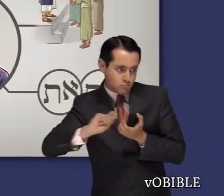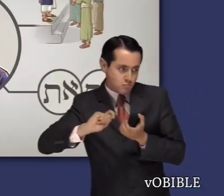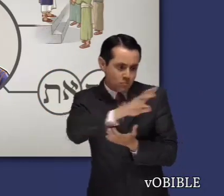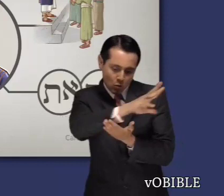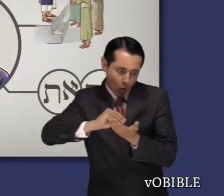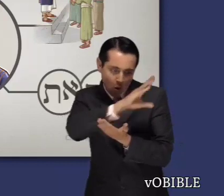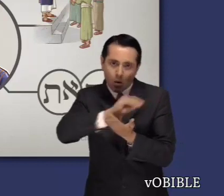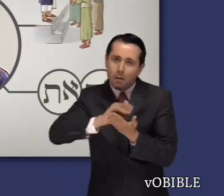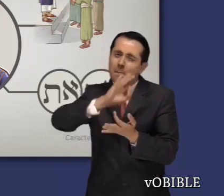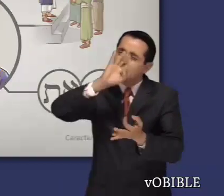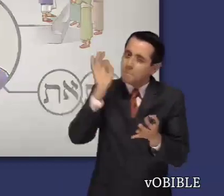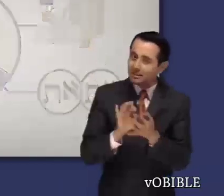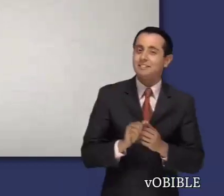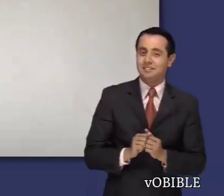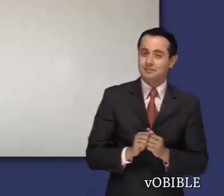los detalles.